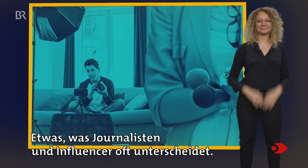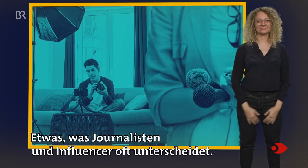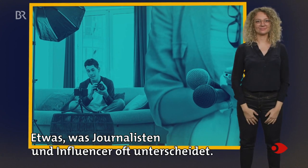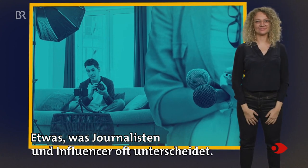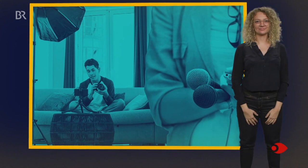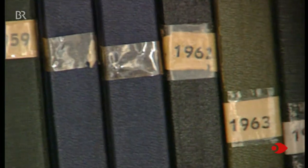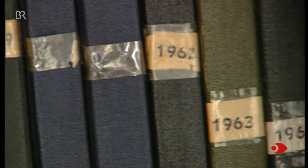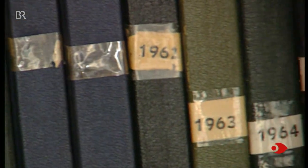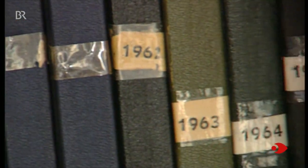unterscheidet.